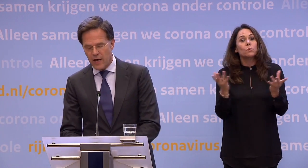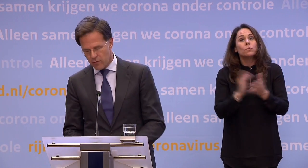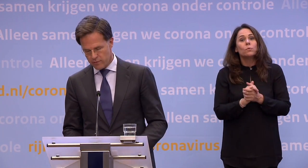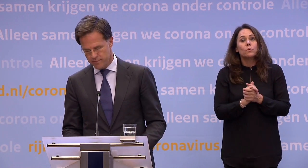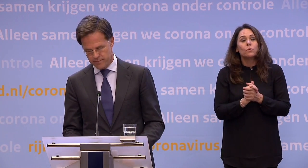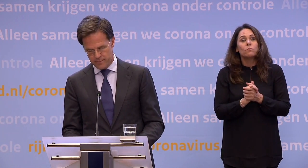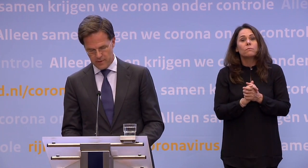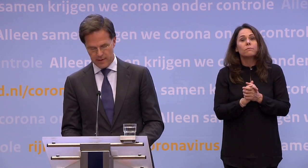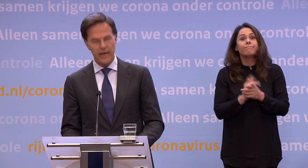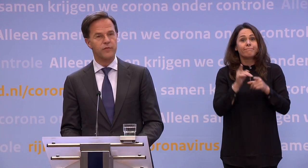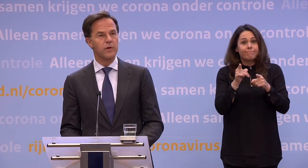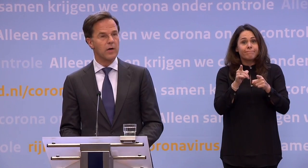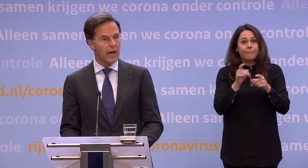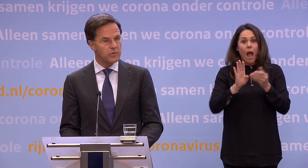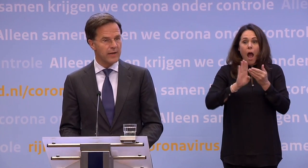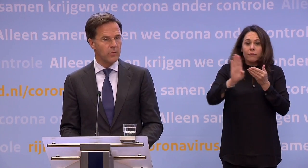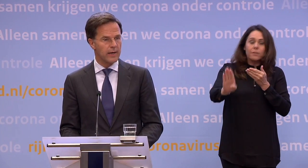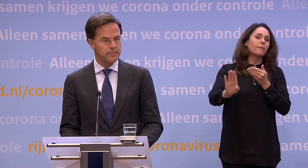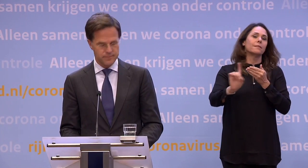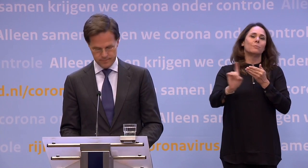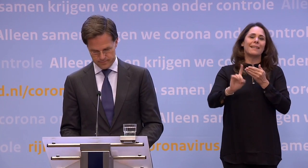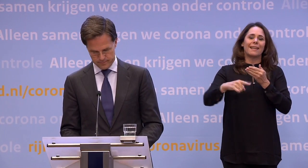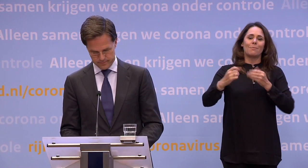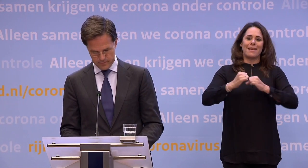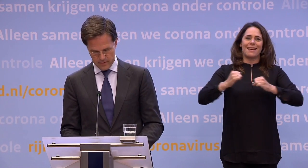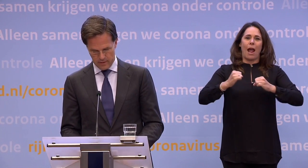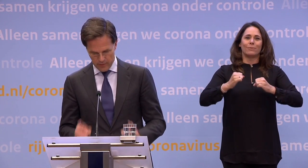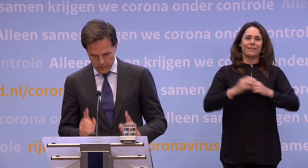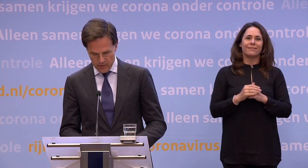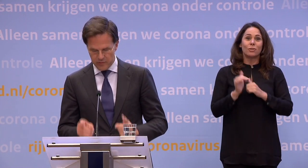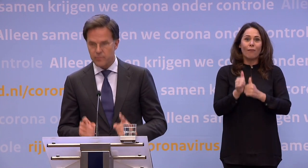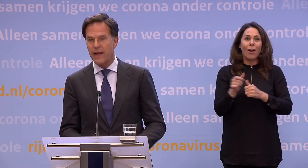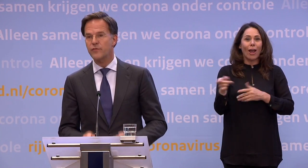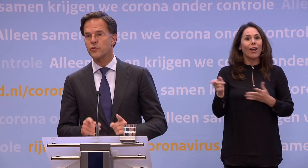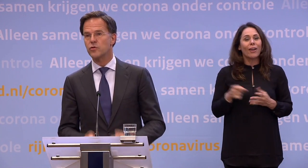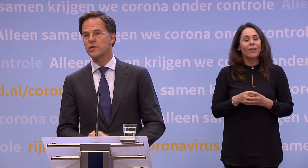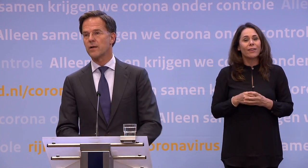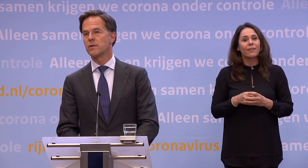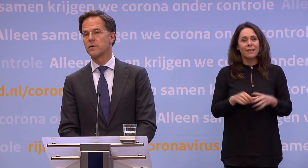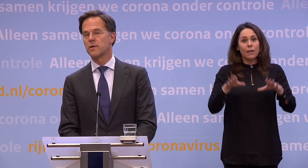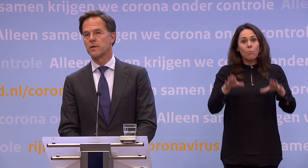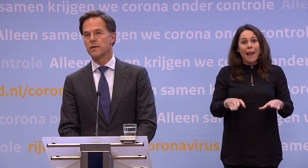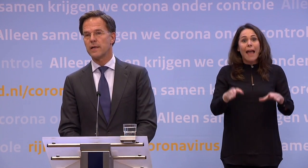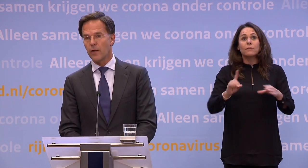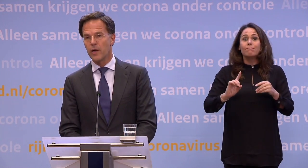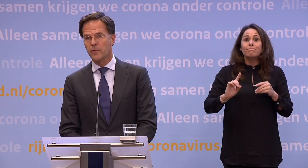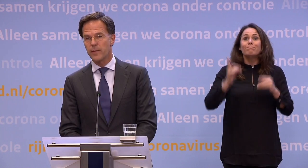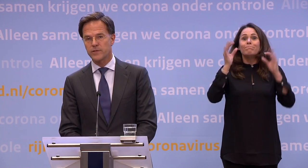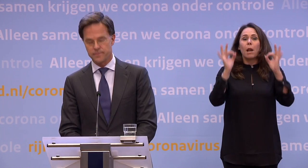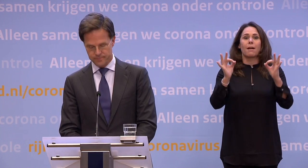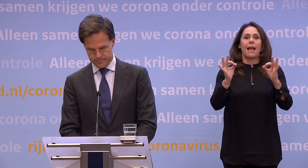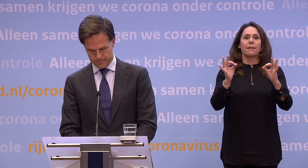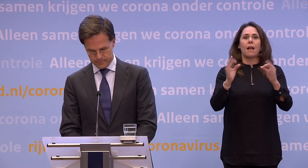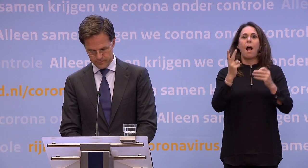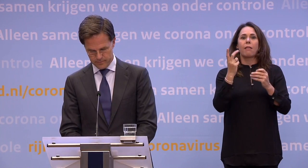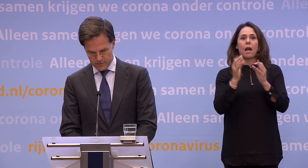afstand te houden, geven we ruimte aan elkaar. Want dat blijft cruciaal, die anderhalve